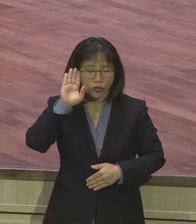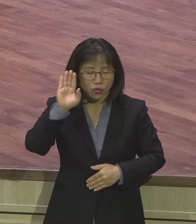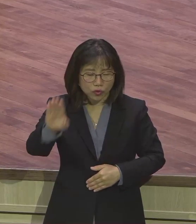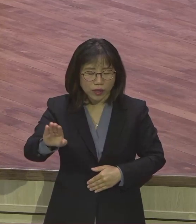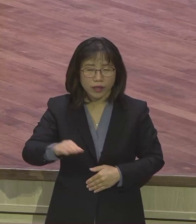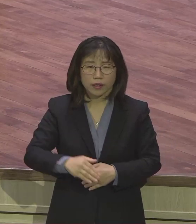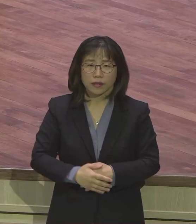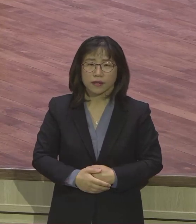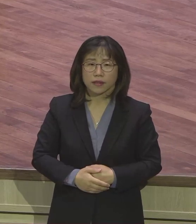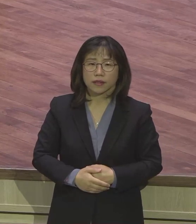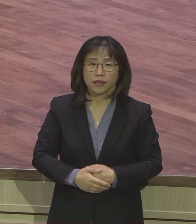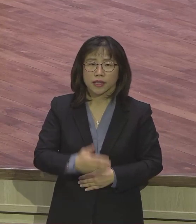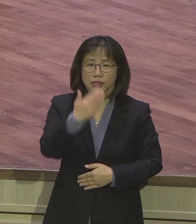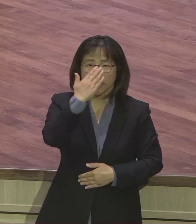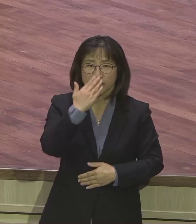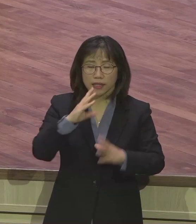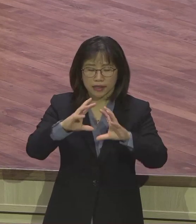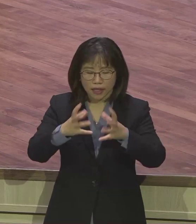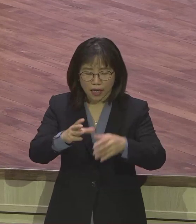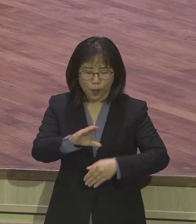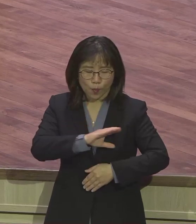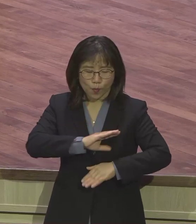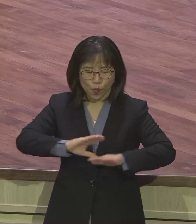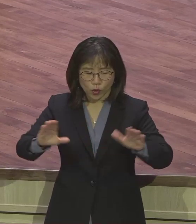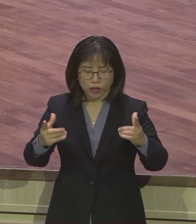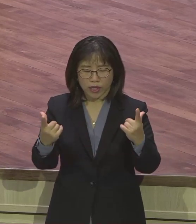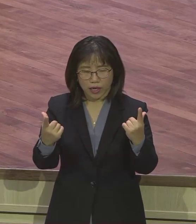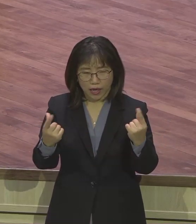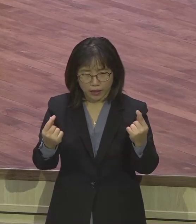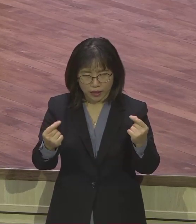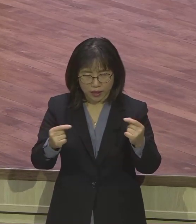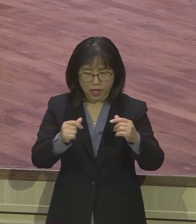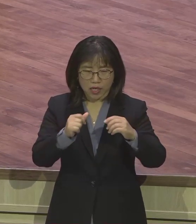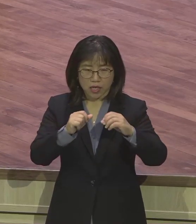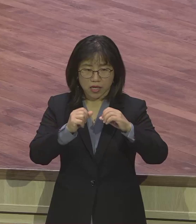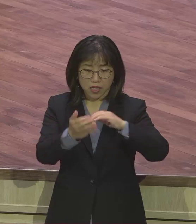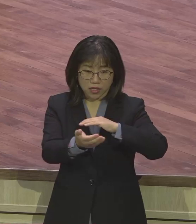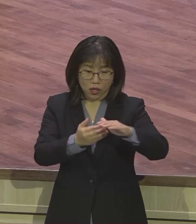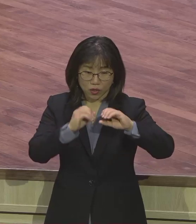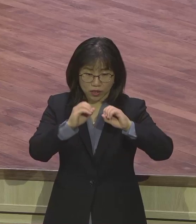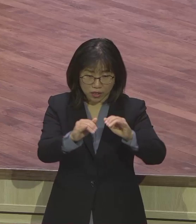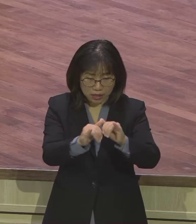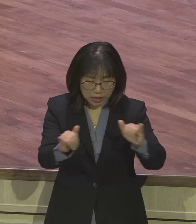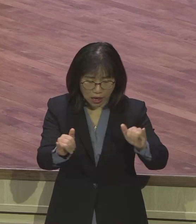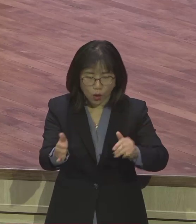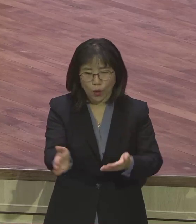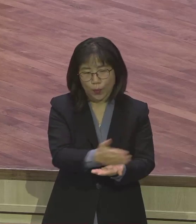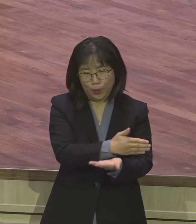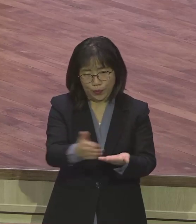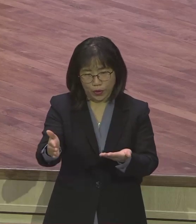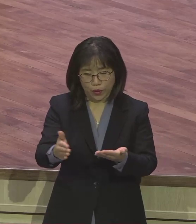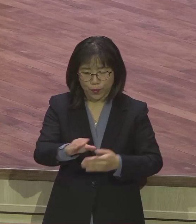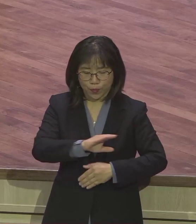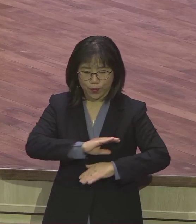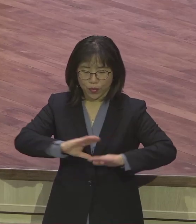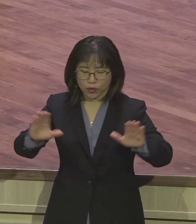이스라엘의 모세와 같은 선지자가 일어나지 못하였나니 모세는 여호와께서 대면하여